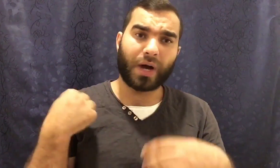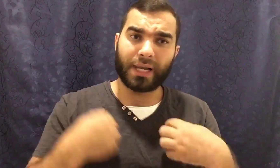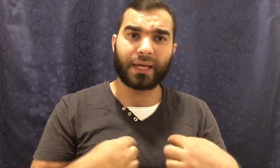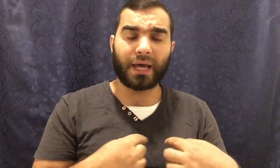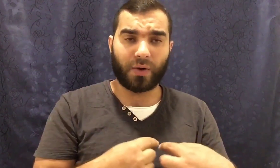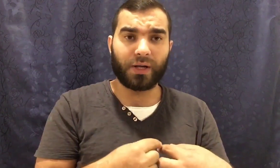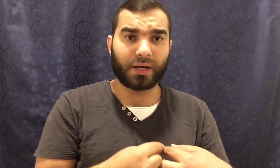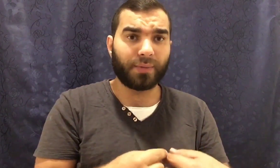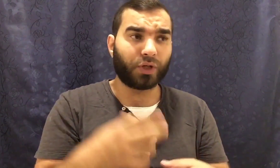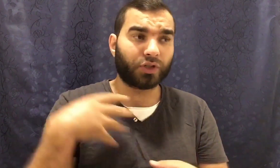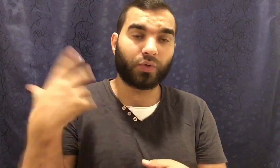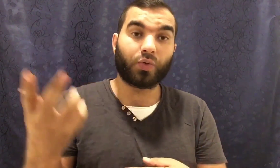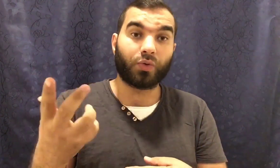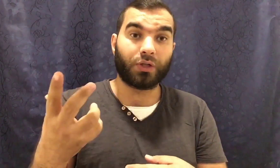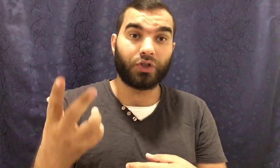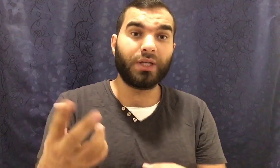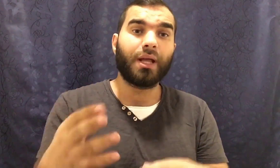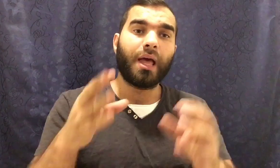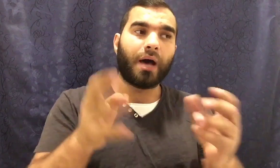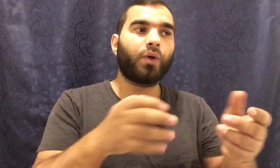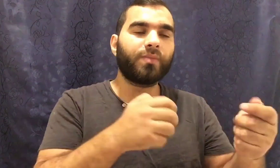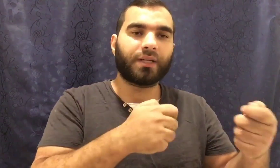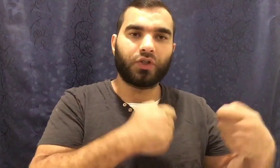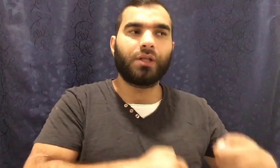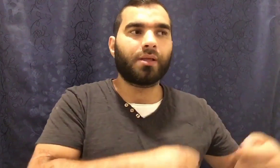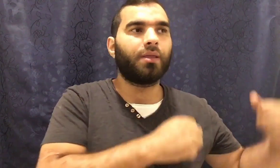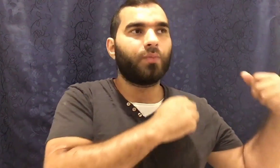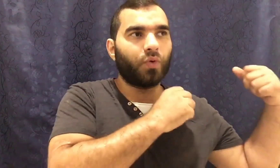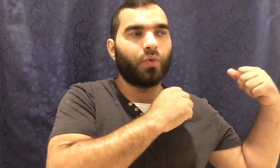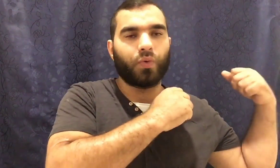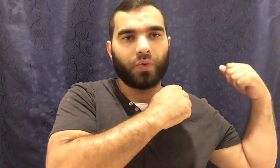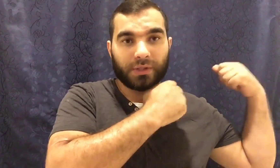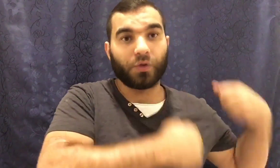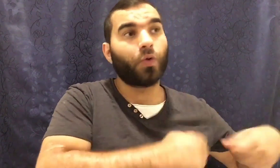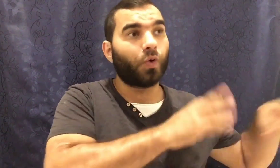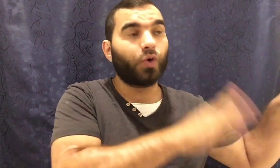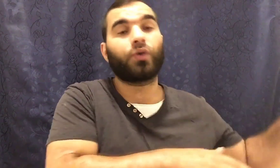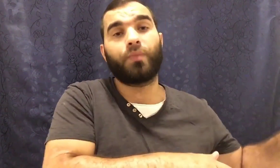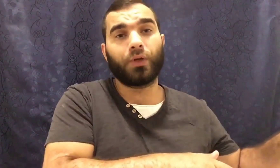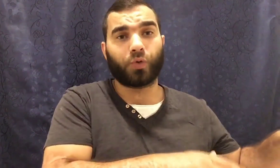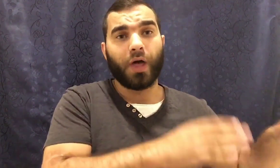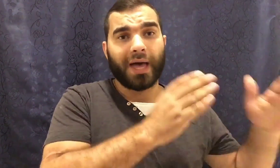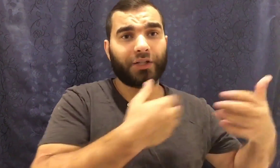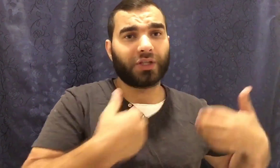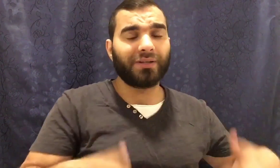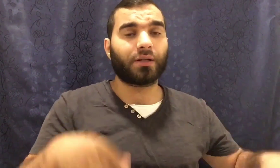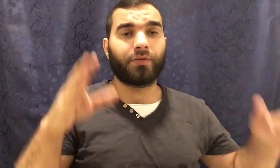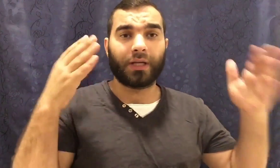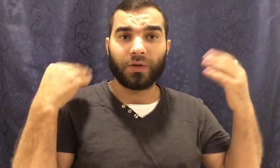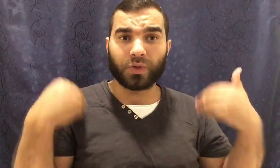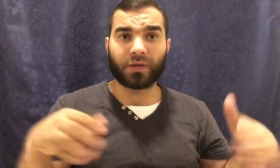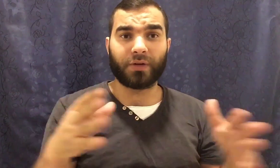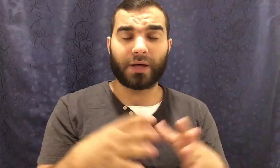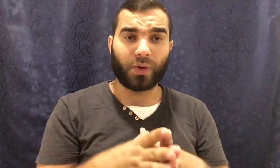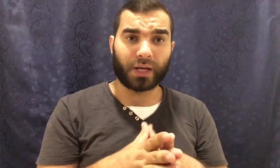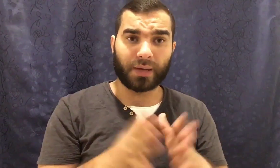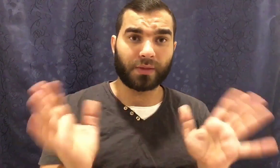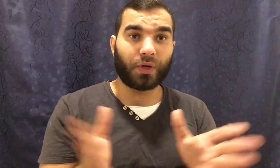ويعلقها حوالي الرجابة عشان تطرد الجن او يمسك جلد الذئب ويسلقه ويحط بديته عشان يصرف الجن ويصرف الارواح الخبيفة